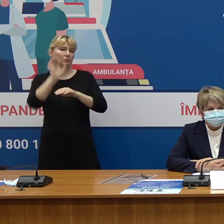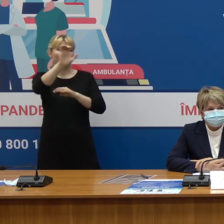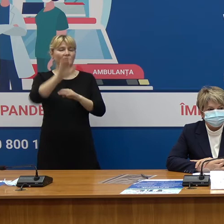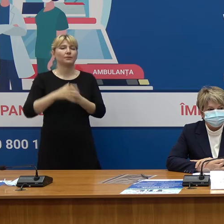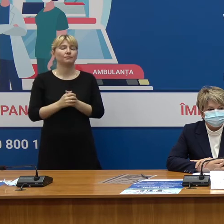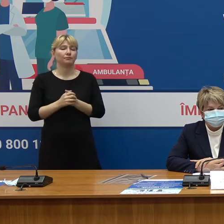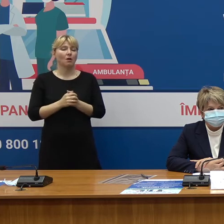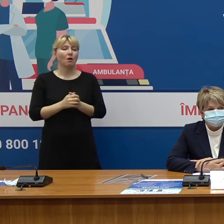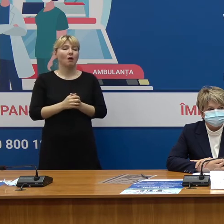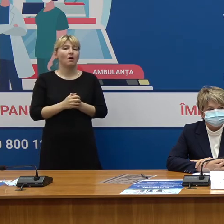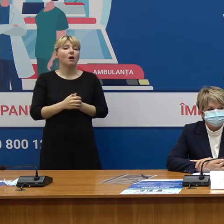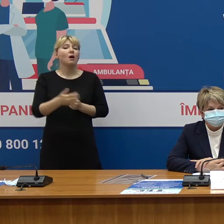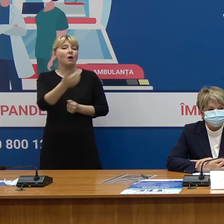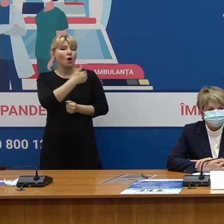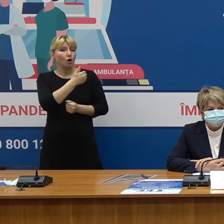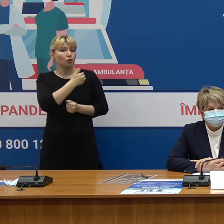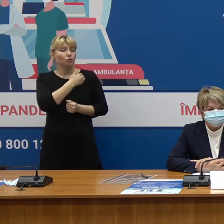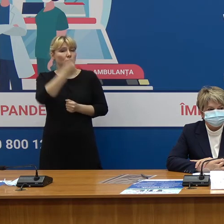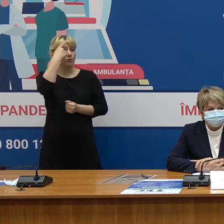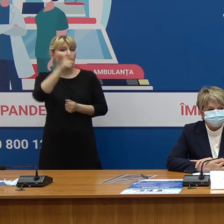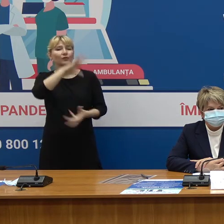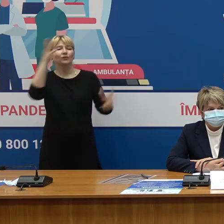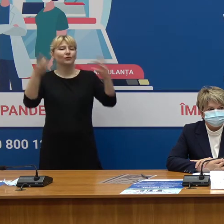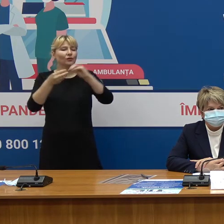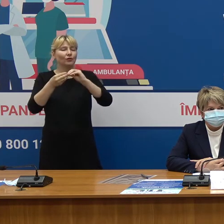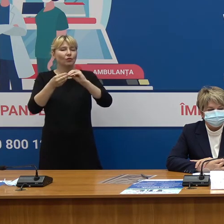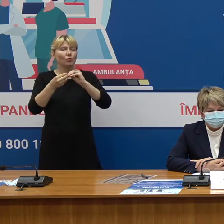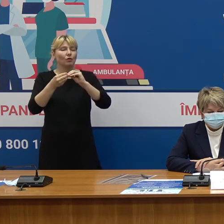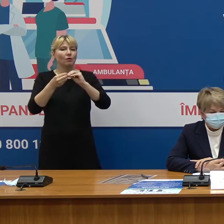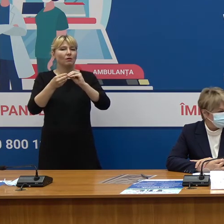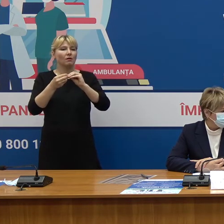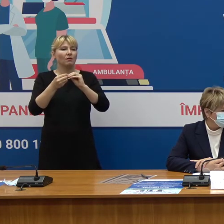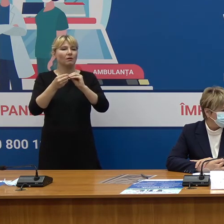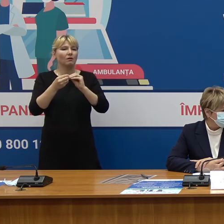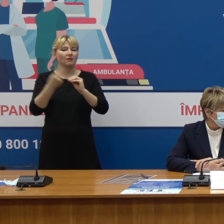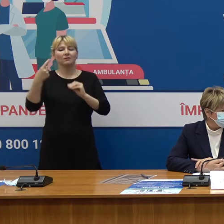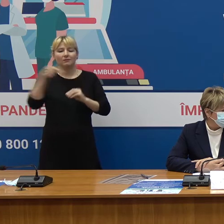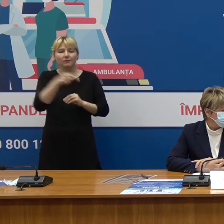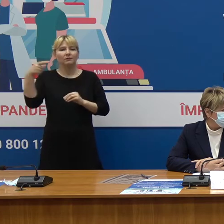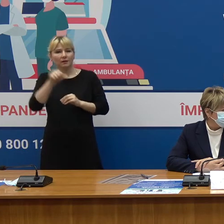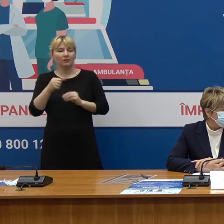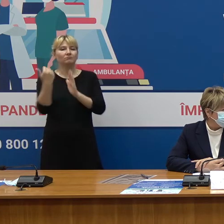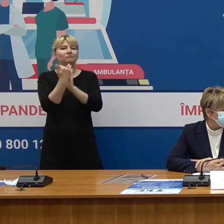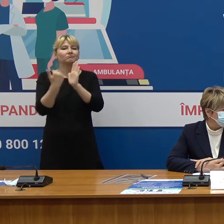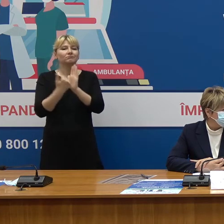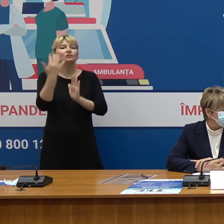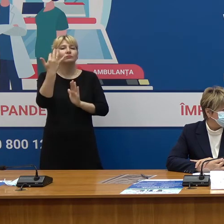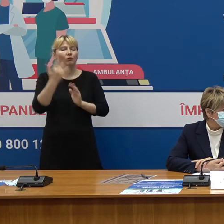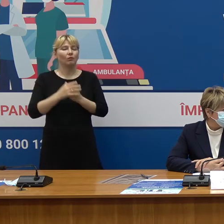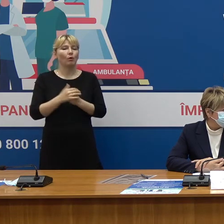Vorbim despre cifre la nivel de săptămâni deci avem în jur